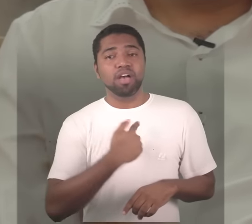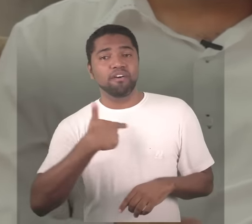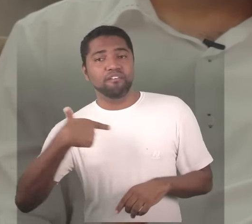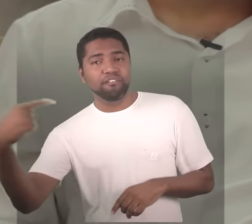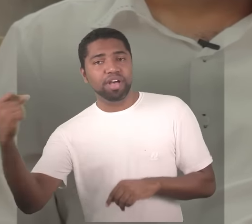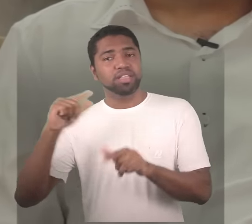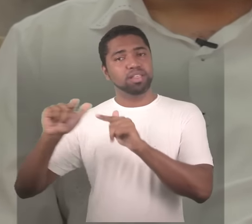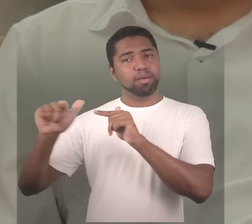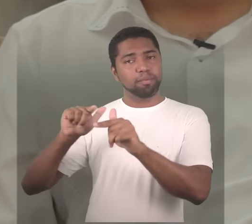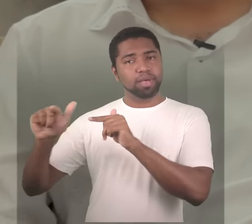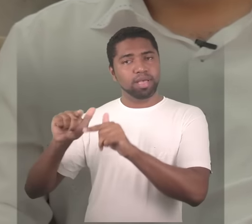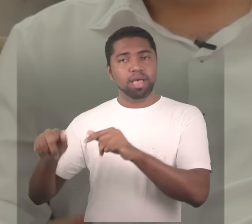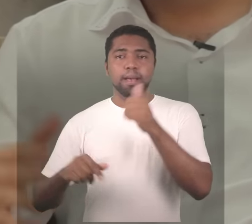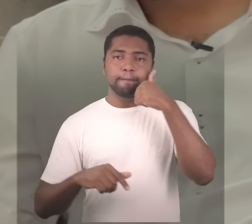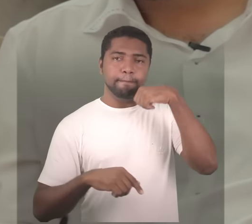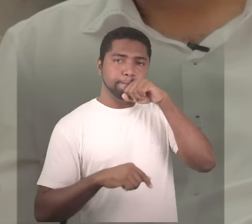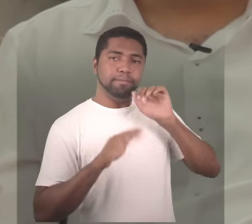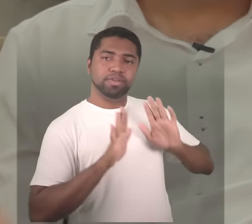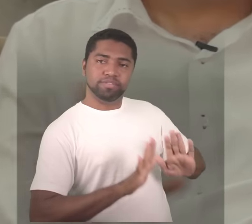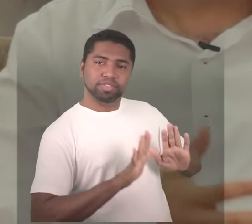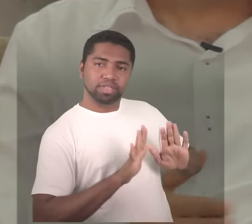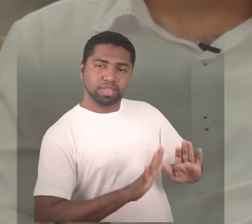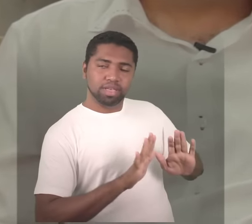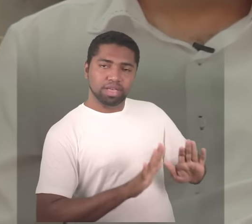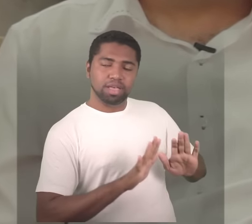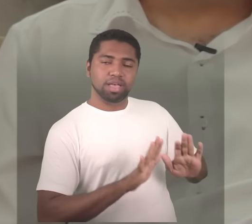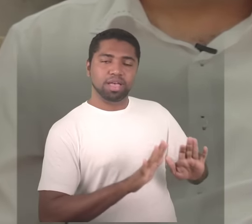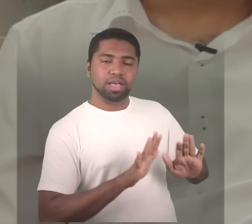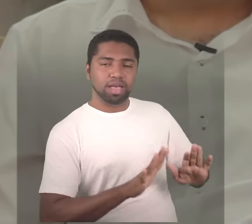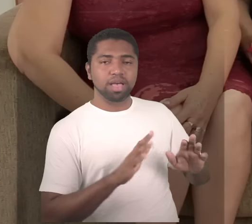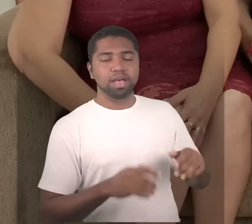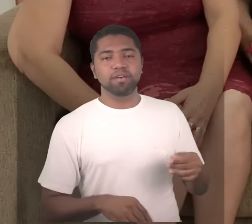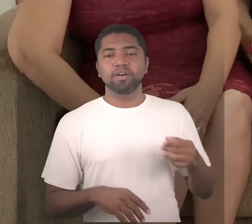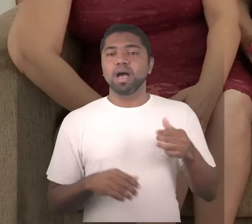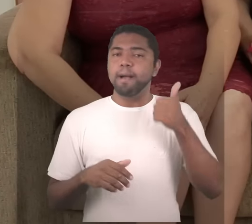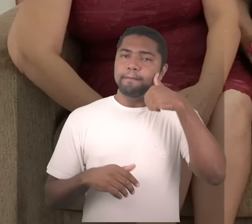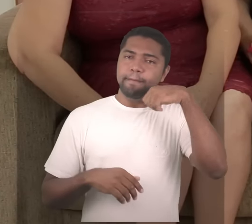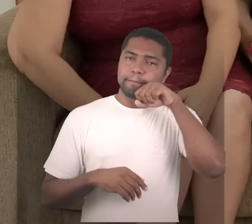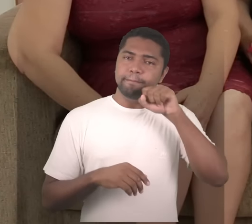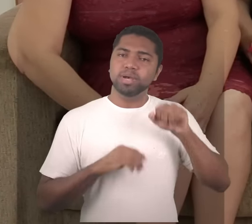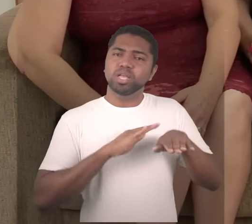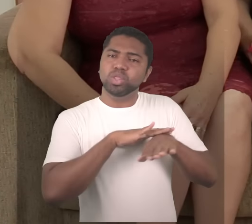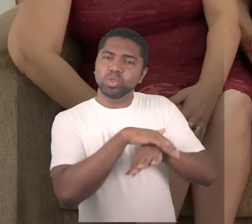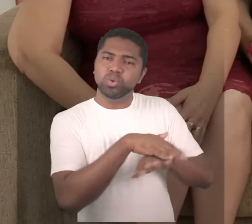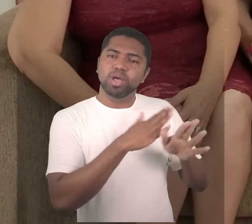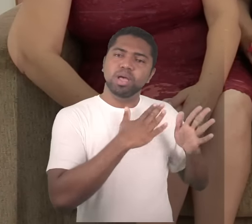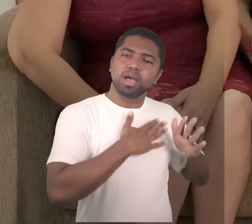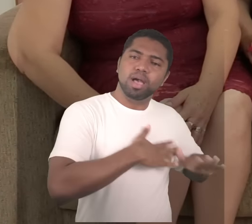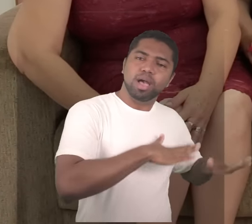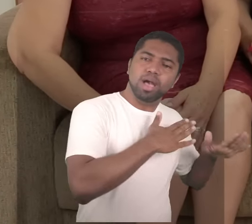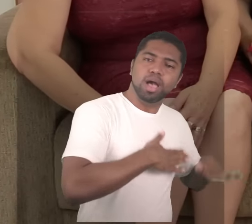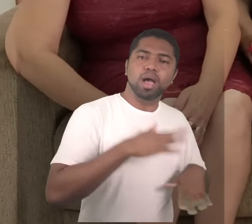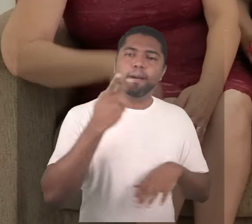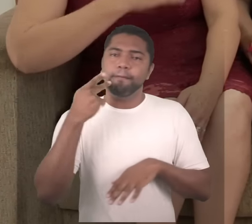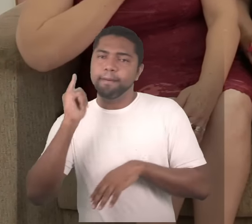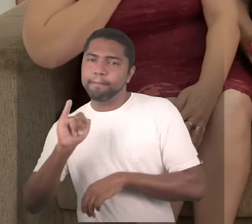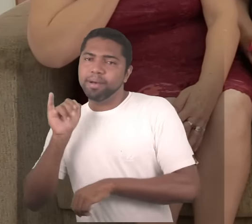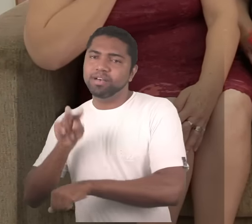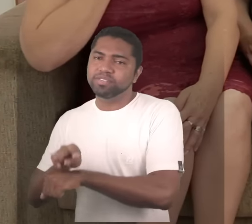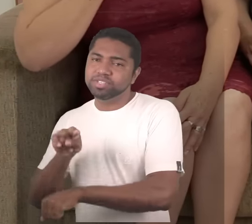ficava durante a noite minha mãe descansava ele ficava por conta e se revezava muito bem nessa função e para